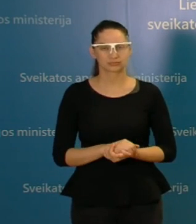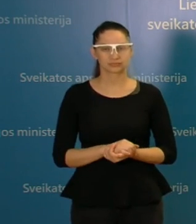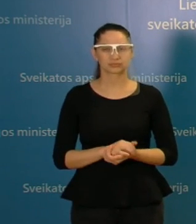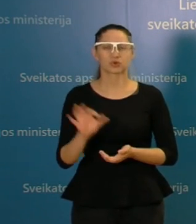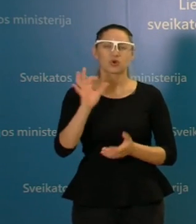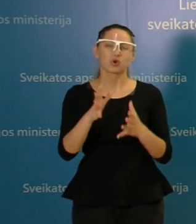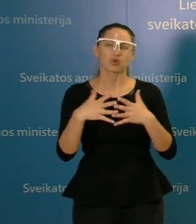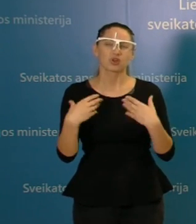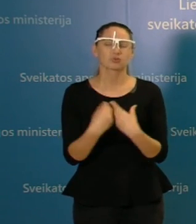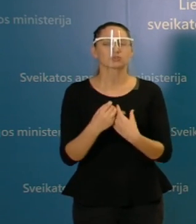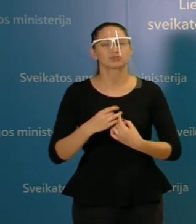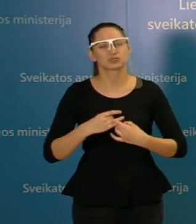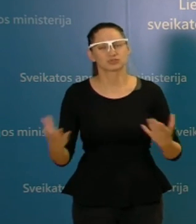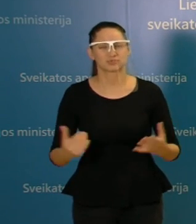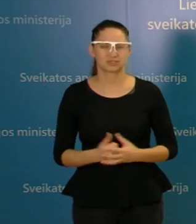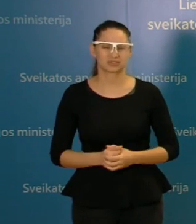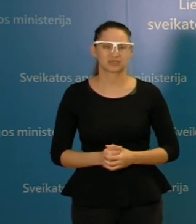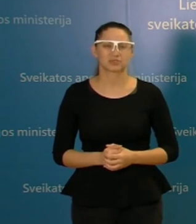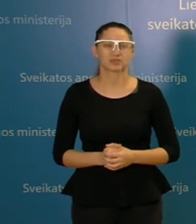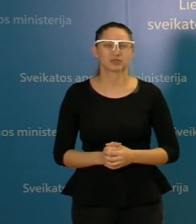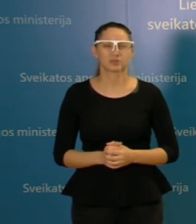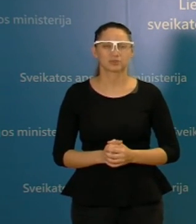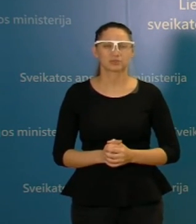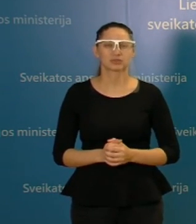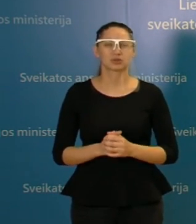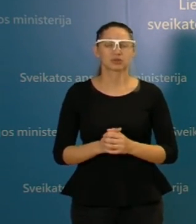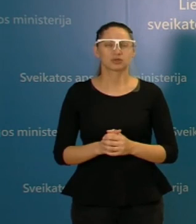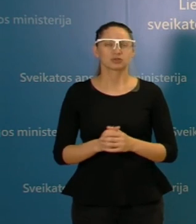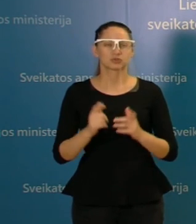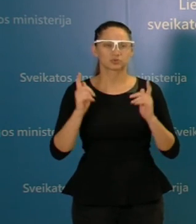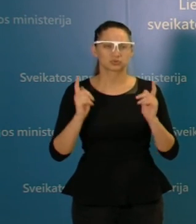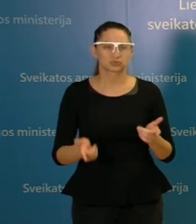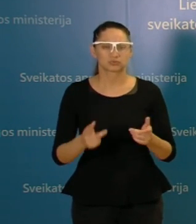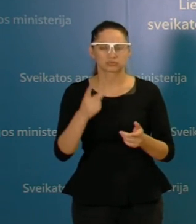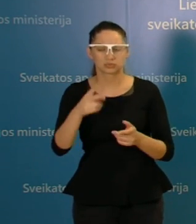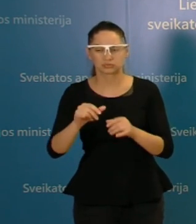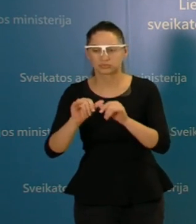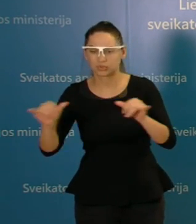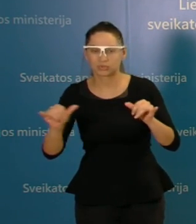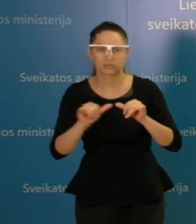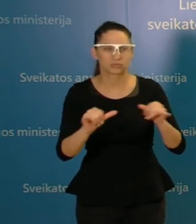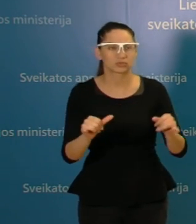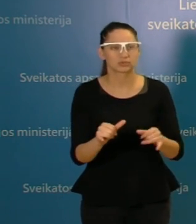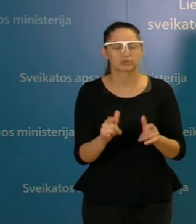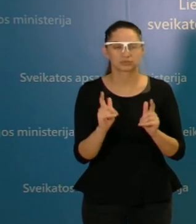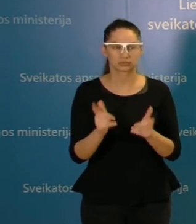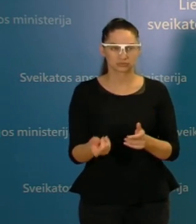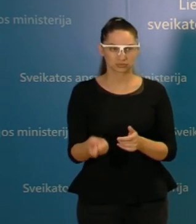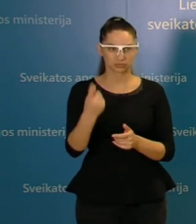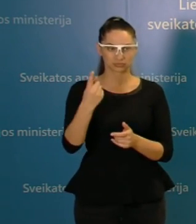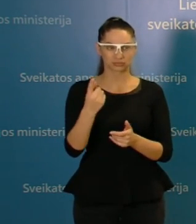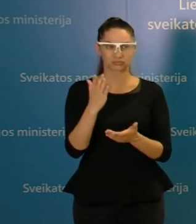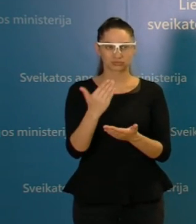šeimo švenčių, taip dabartiniu metu, jeigu tai yra protrukiai, keletai ir daugiau atvejų, tai vėlgi jų labai nemažai yra